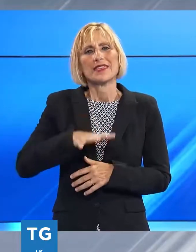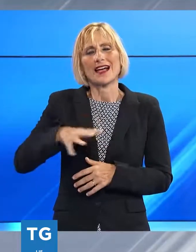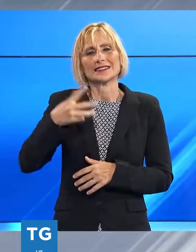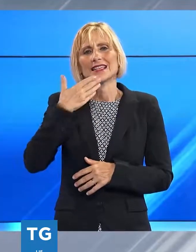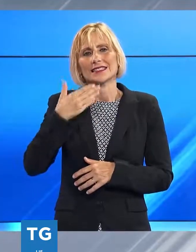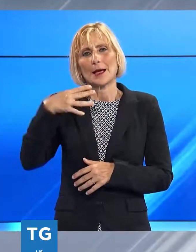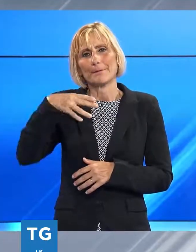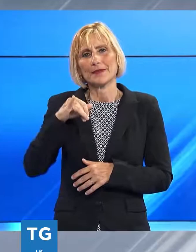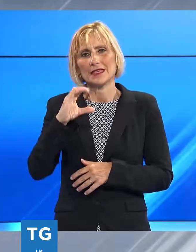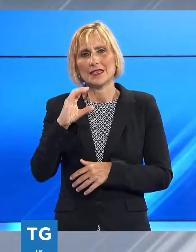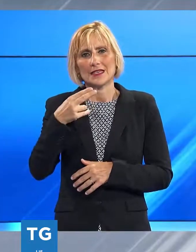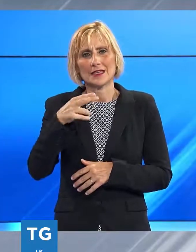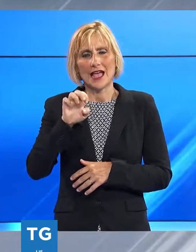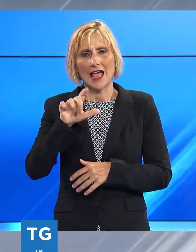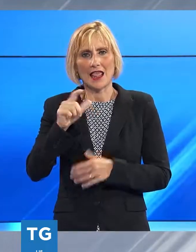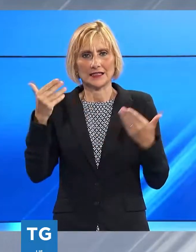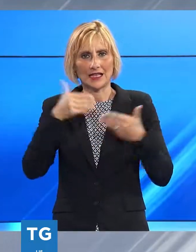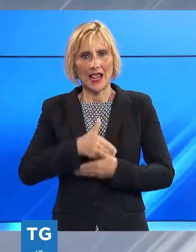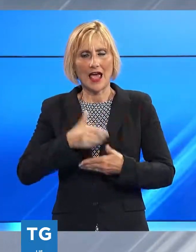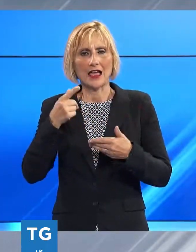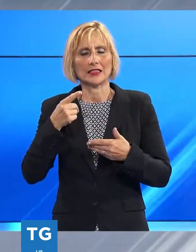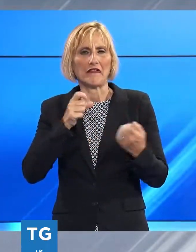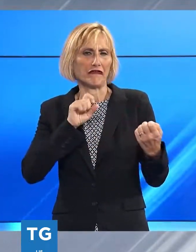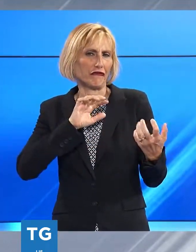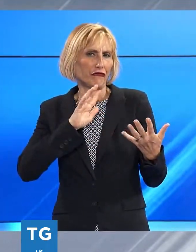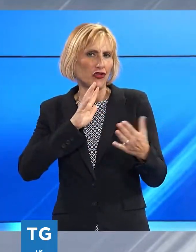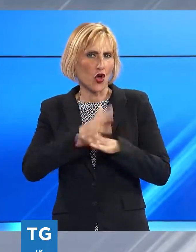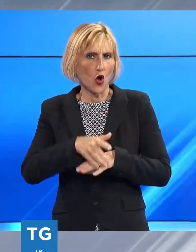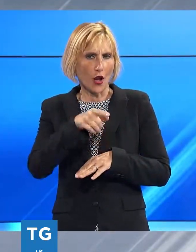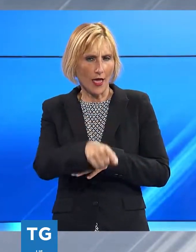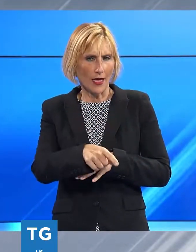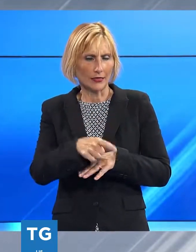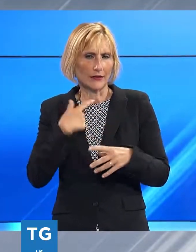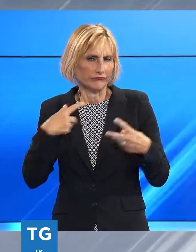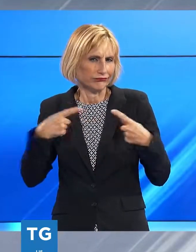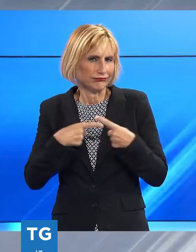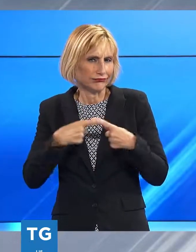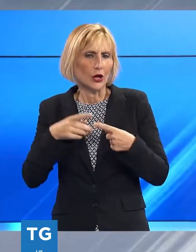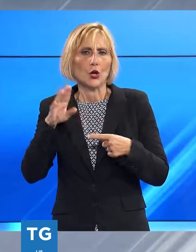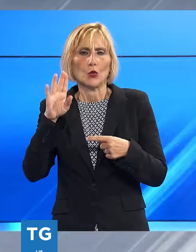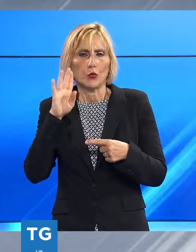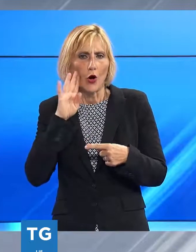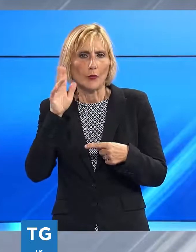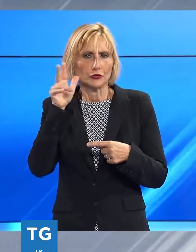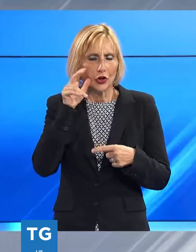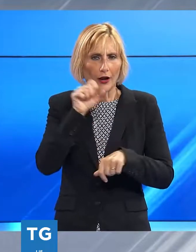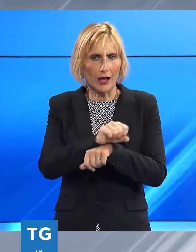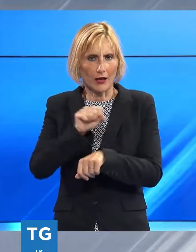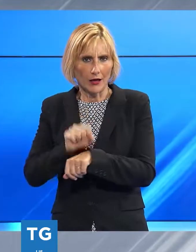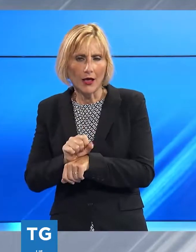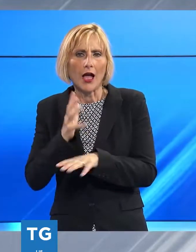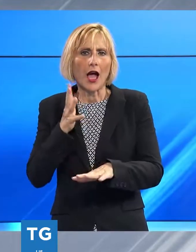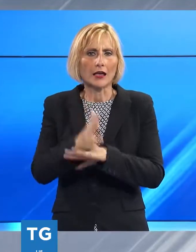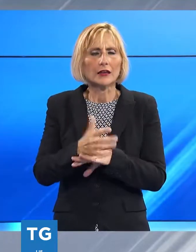arresti nel centro storico, serata violenta in piazza San Michele, in manette un uomo e una donna che hanno aggredito anche gli agenti di polizia.